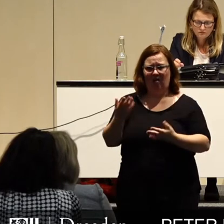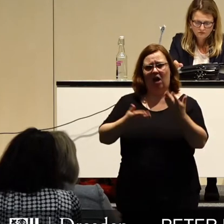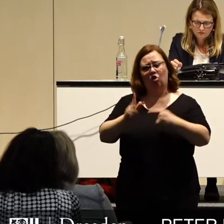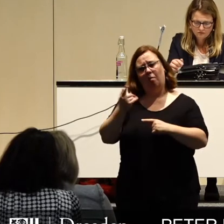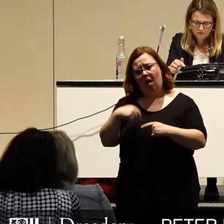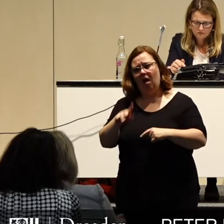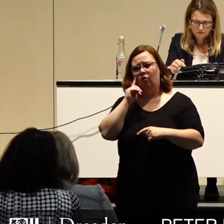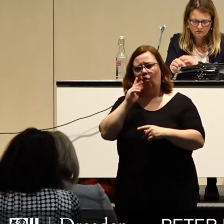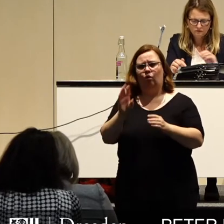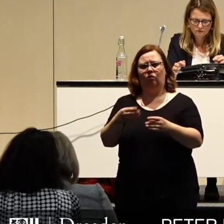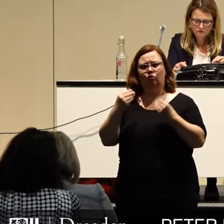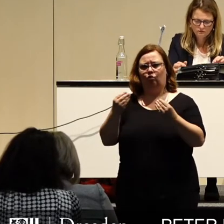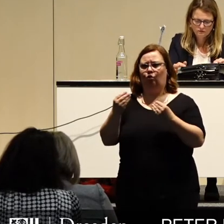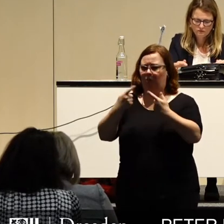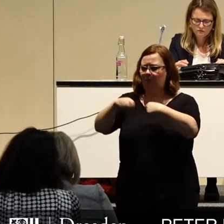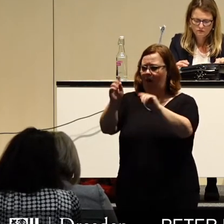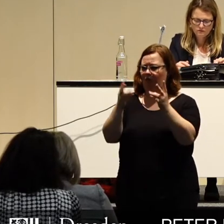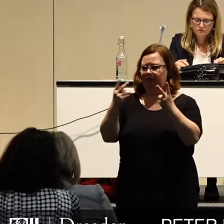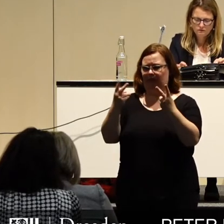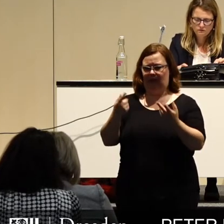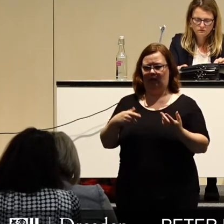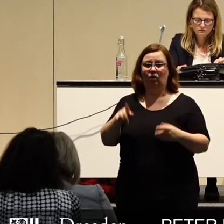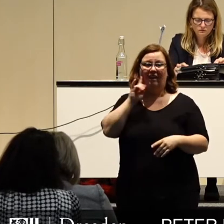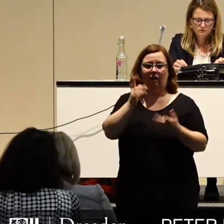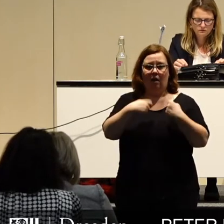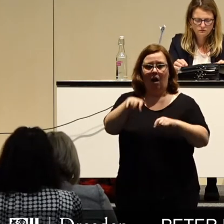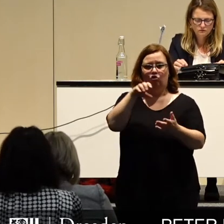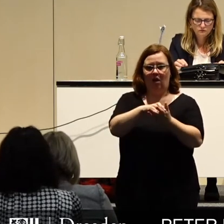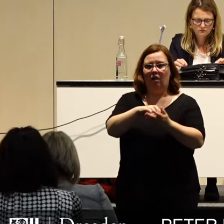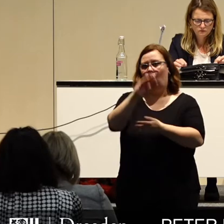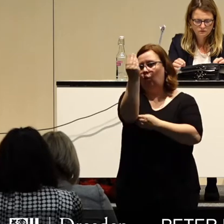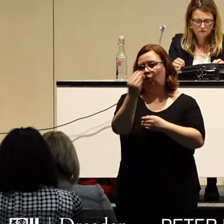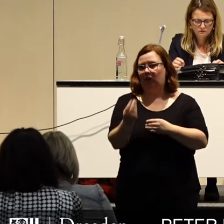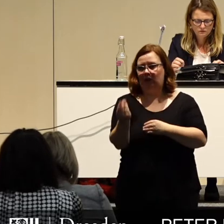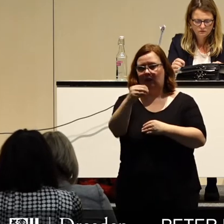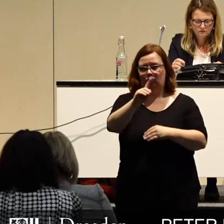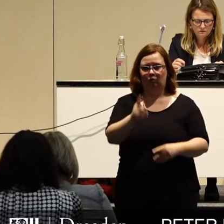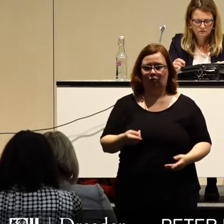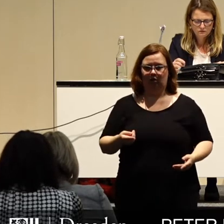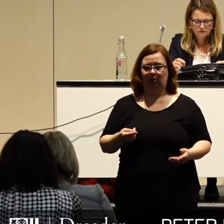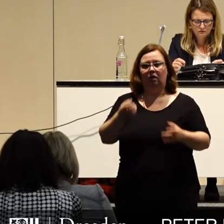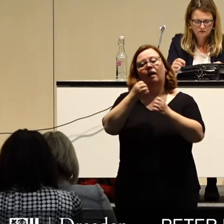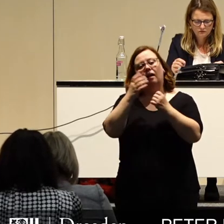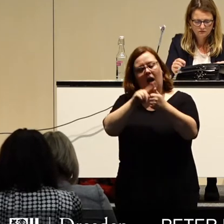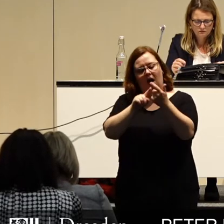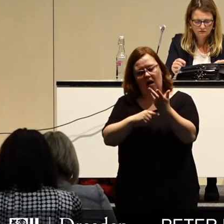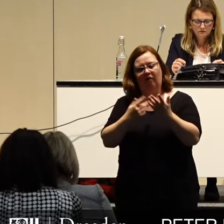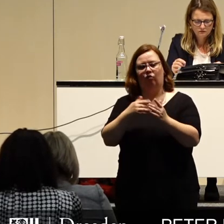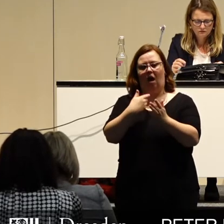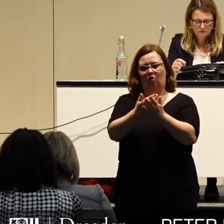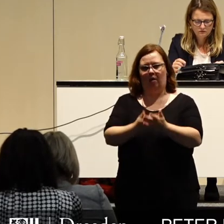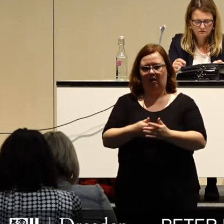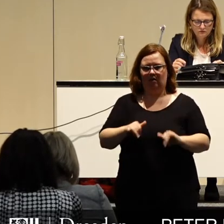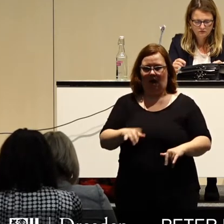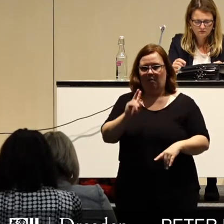und zu mal mit einem Typenbau? Muss wirklich an jeder Baustelle Kunst am Bau realisiert werden? Natürlich gibt es für alle Seiten Argumente.